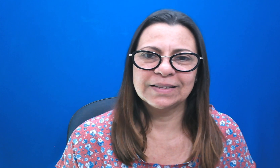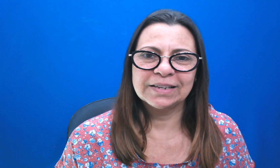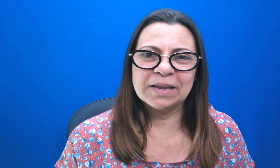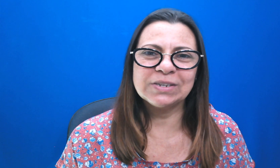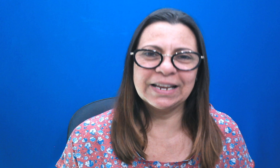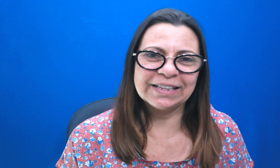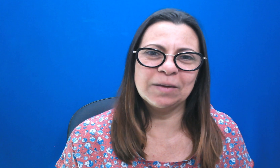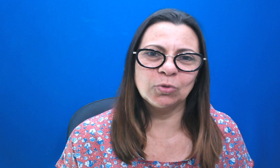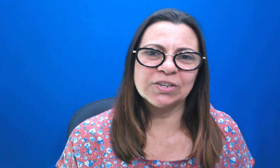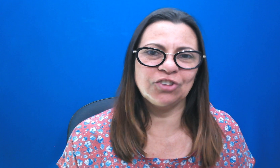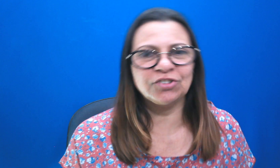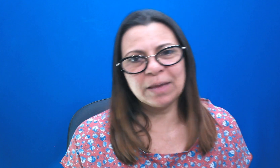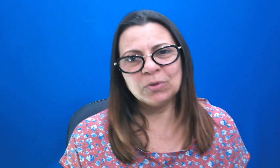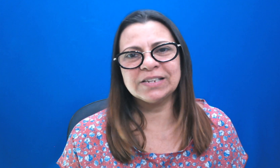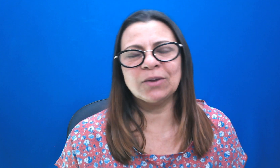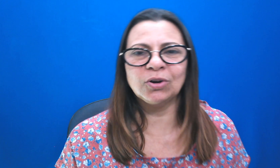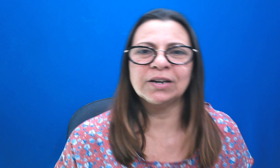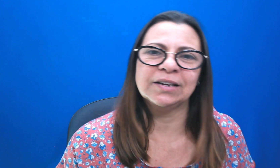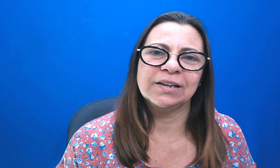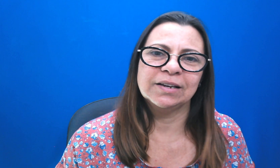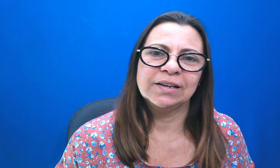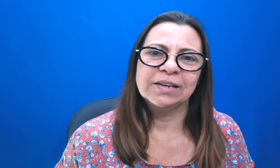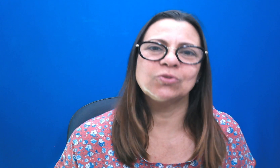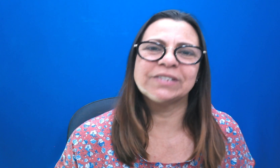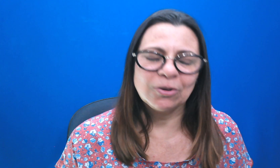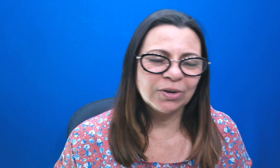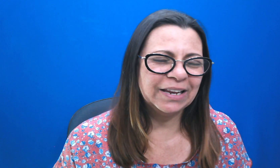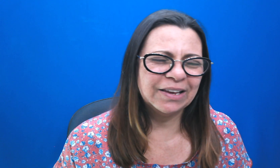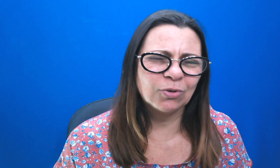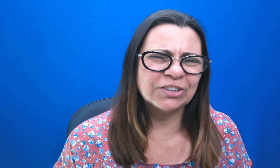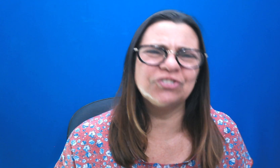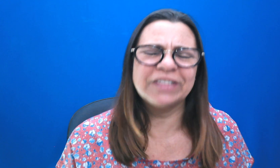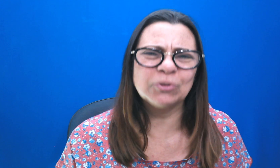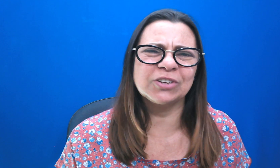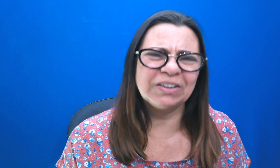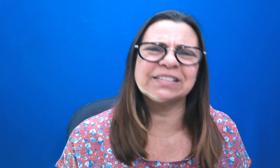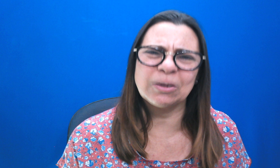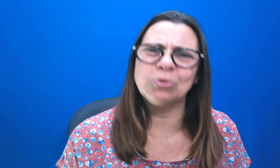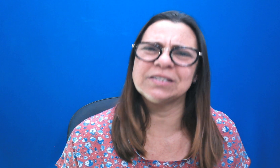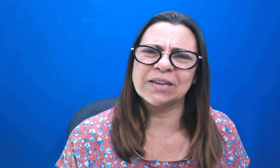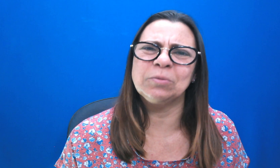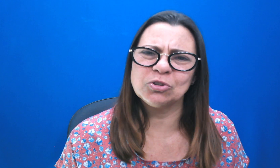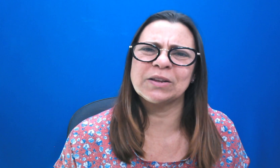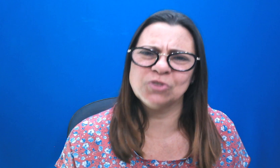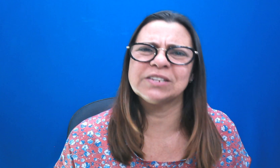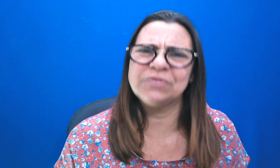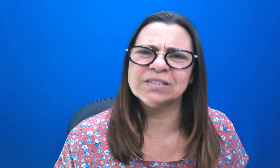Que coisa linda, né, irmãos? A gente teme o Senhor e o Senhor, ele... Quando a gente teme o Senhor, ele faz tanta coisa, irmãos, pras nossas vidas.